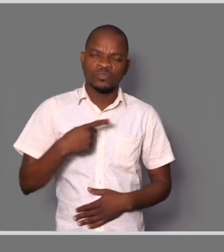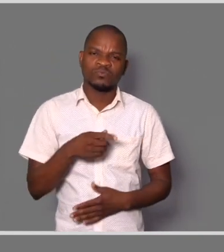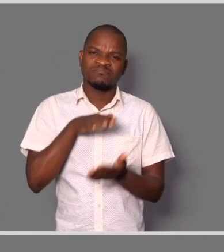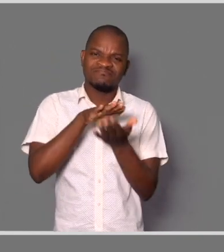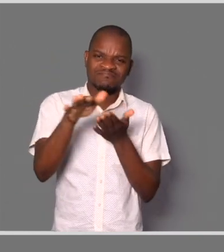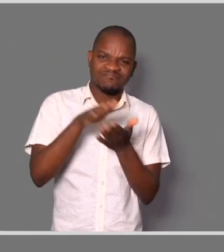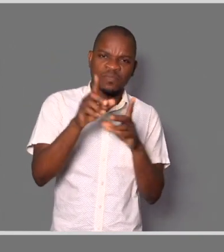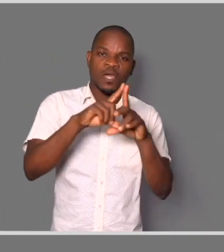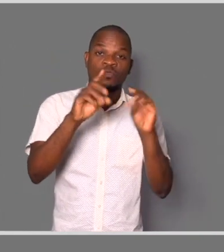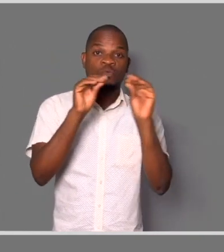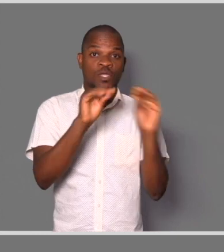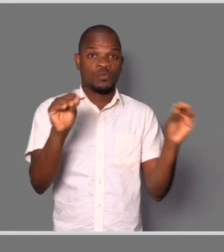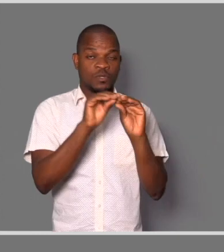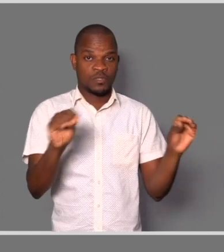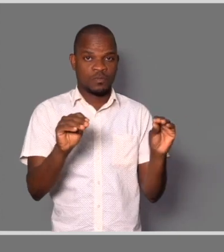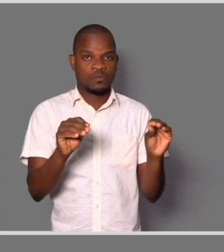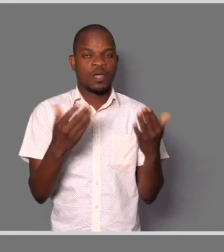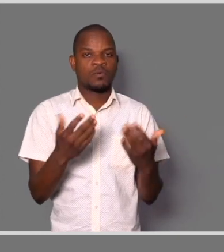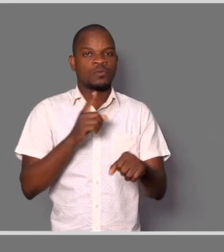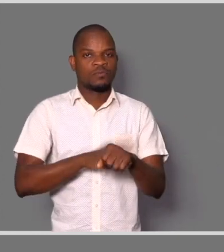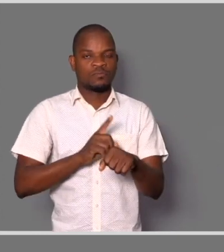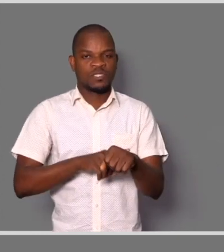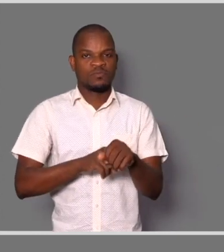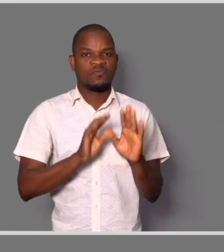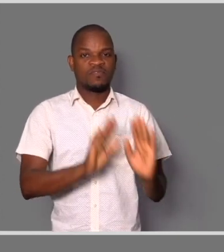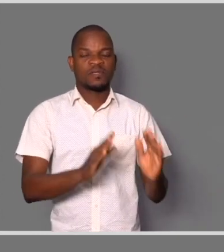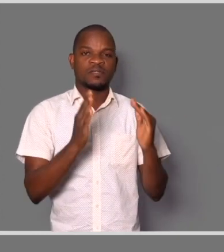falamos de educação nesses tempos de isolamento,